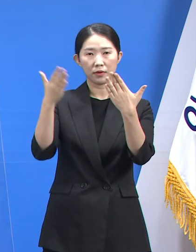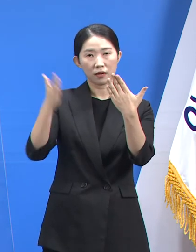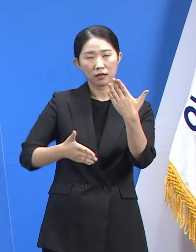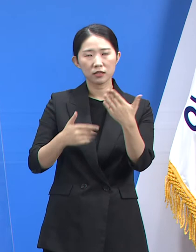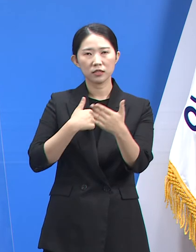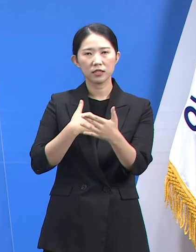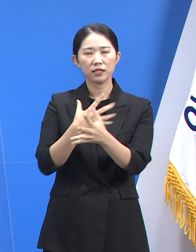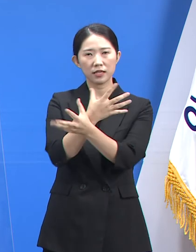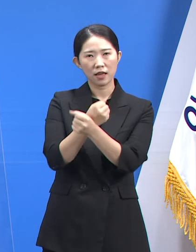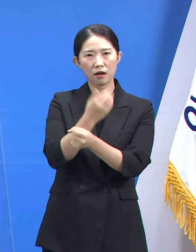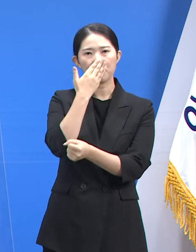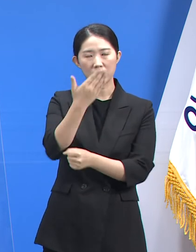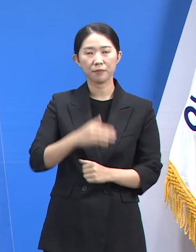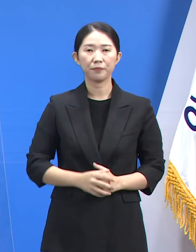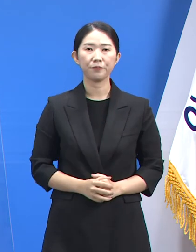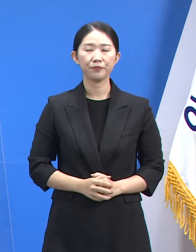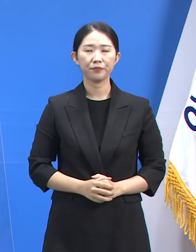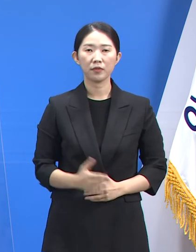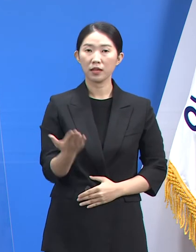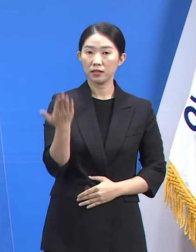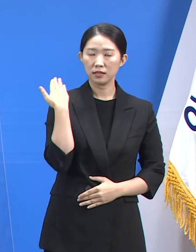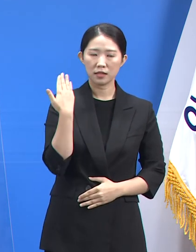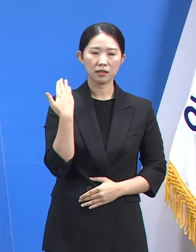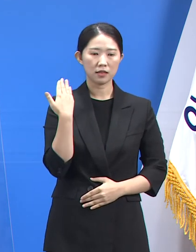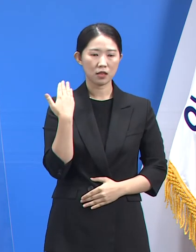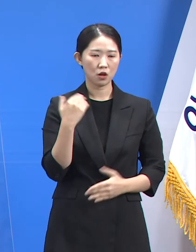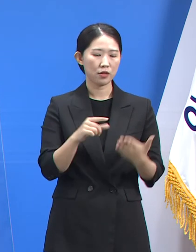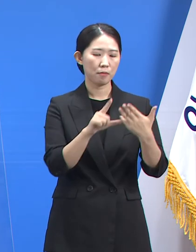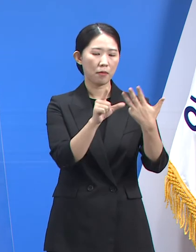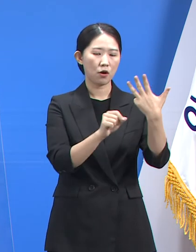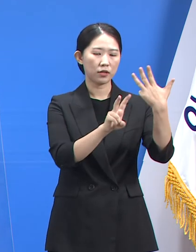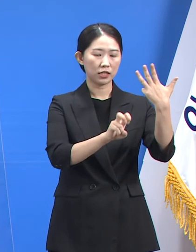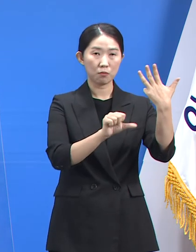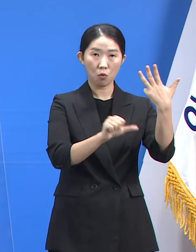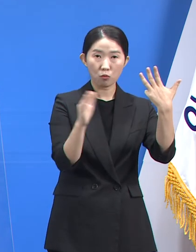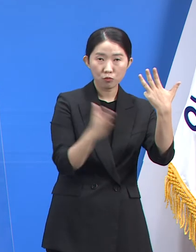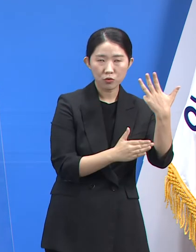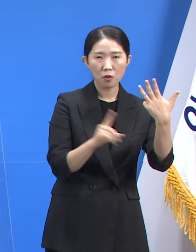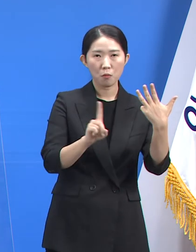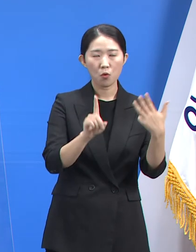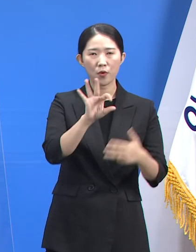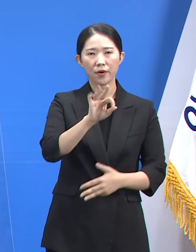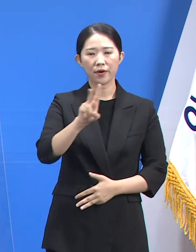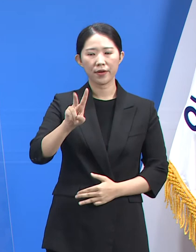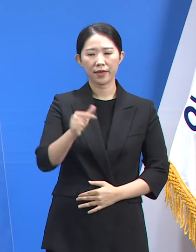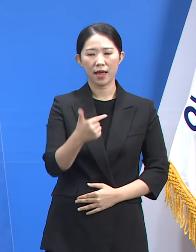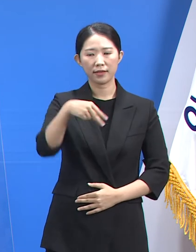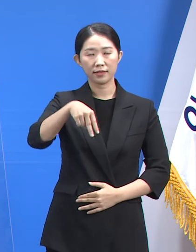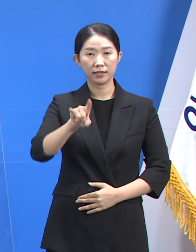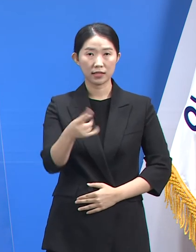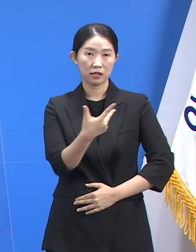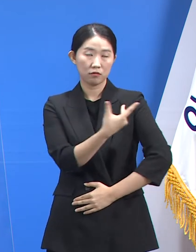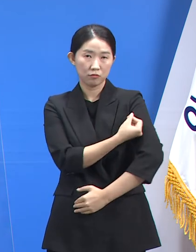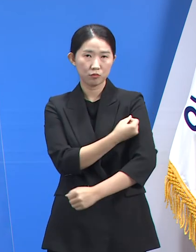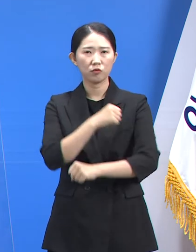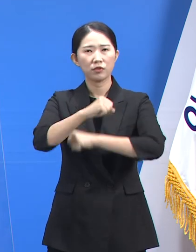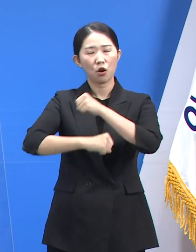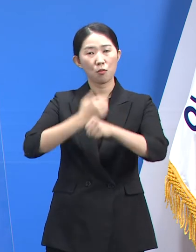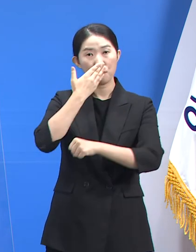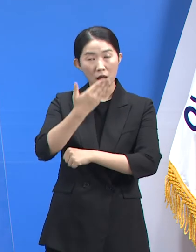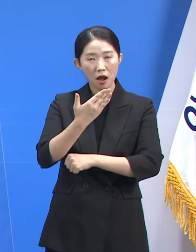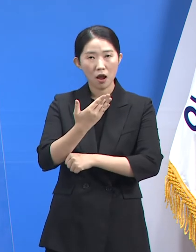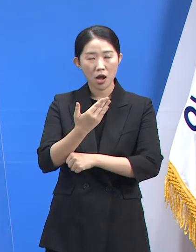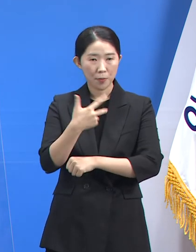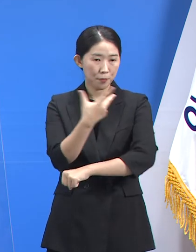지난달 25일부터 시작된 얀센 백신 자율 접종은 현재까지 36,327명이